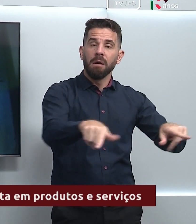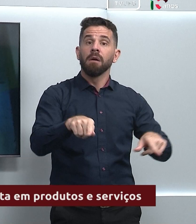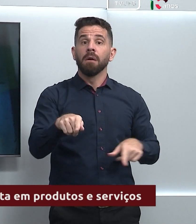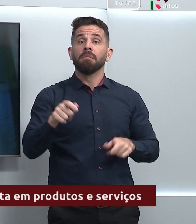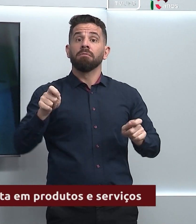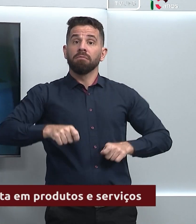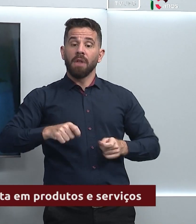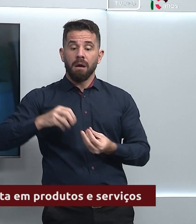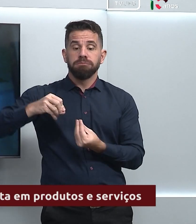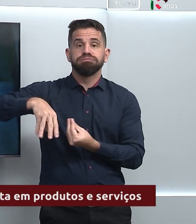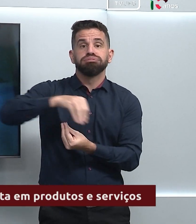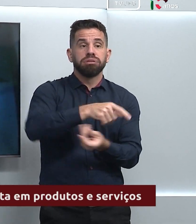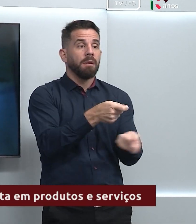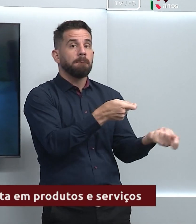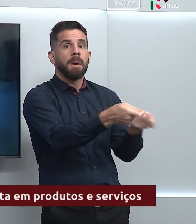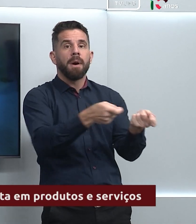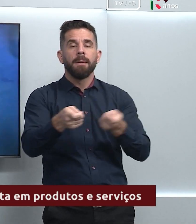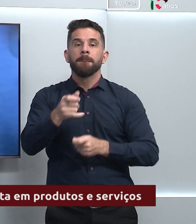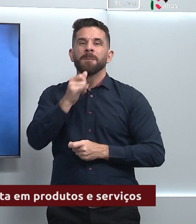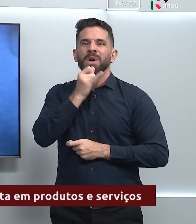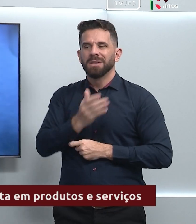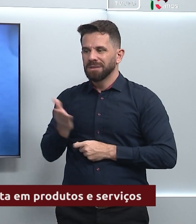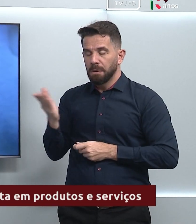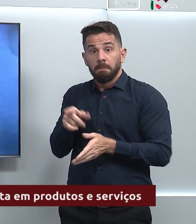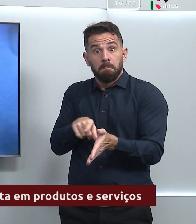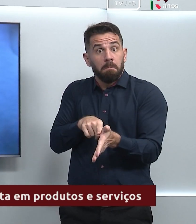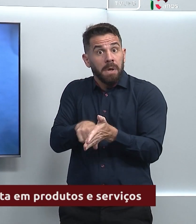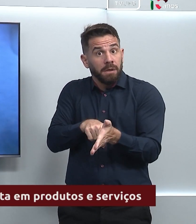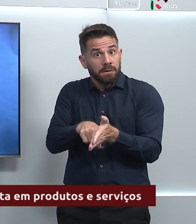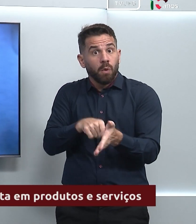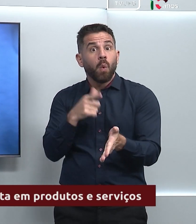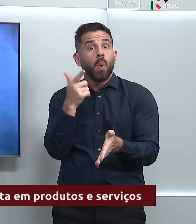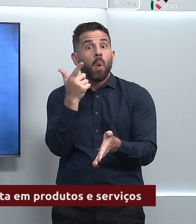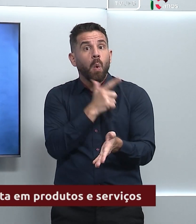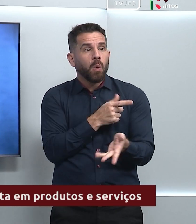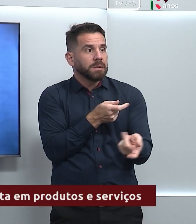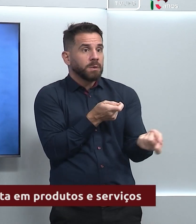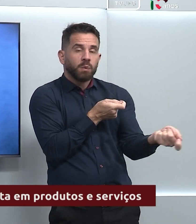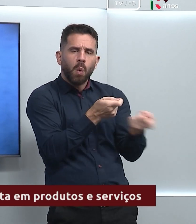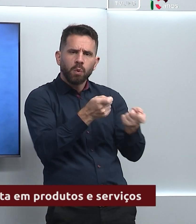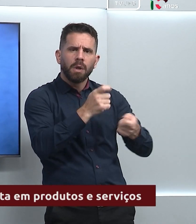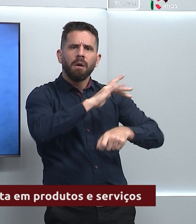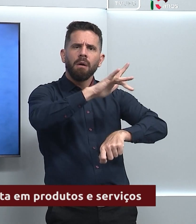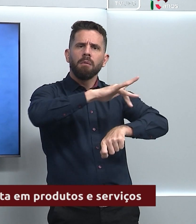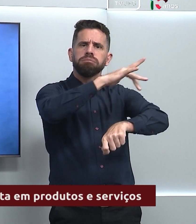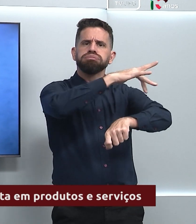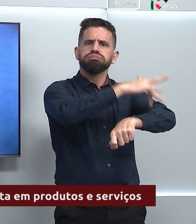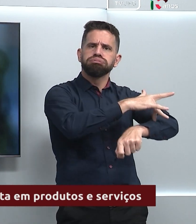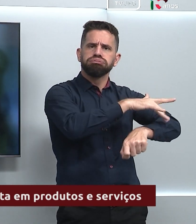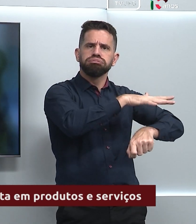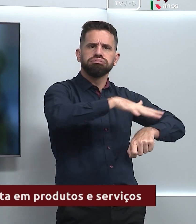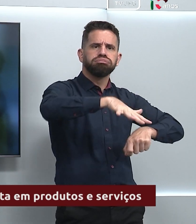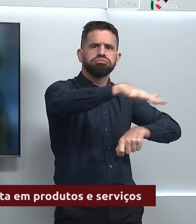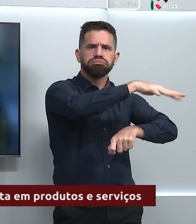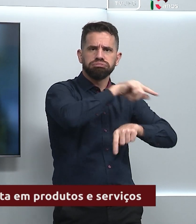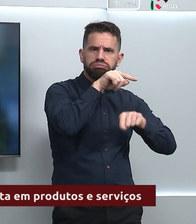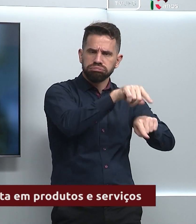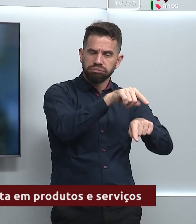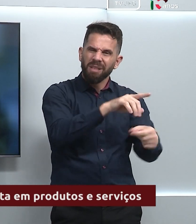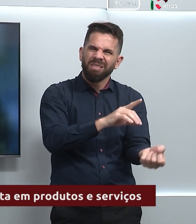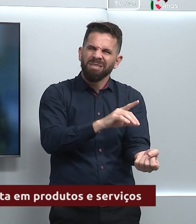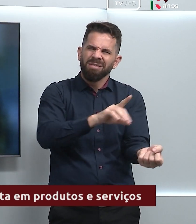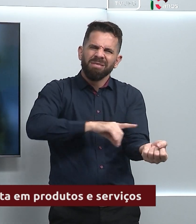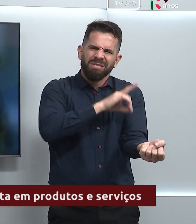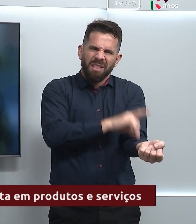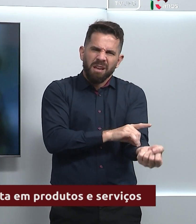pesquisa para o controle biológico do Aedes aegypti, o mosquito transmissor da dengue. A importância desses